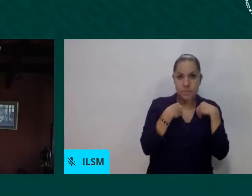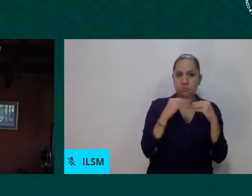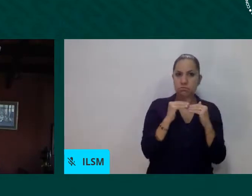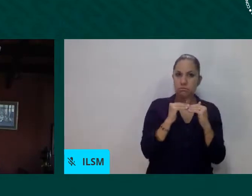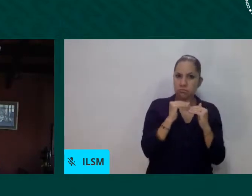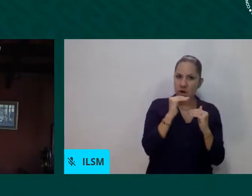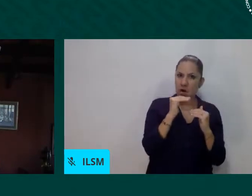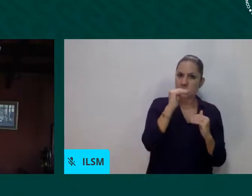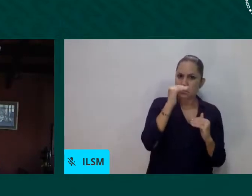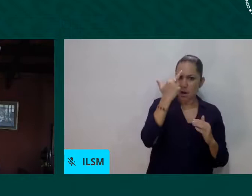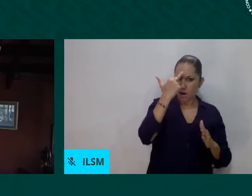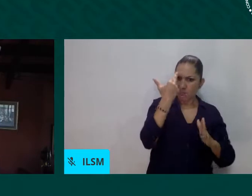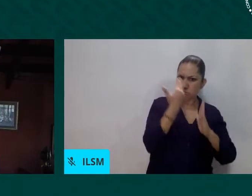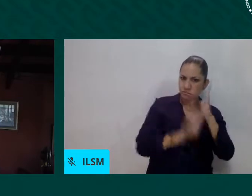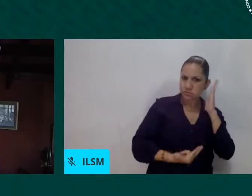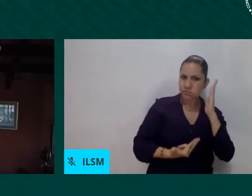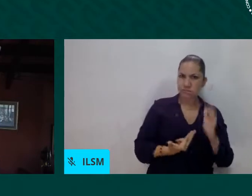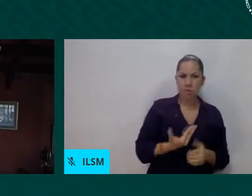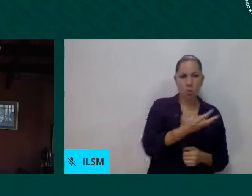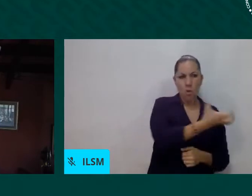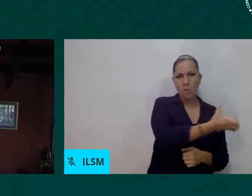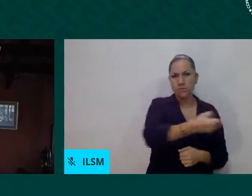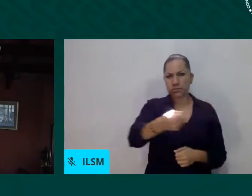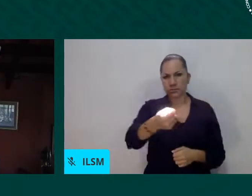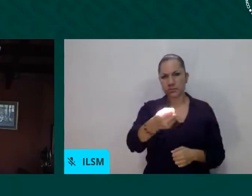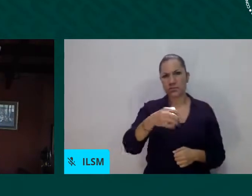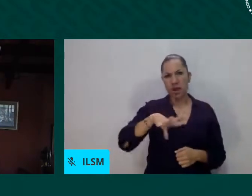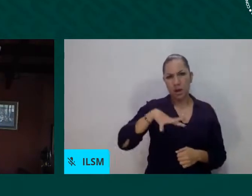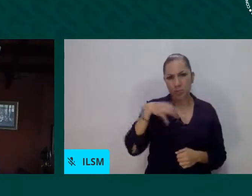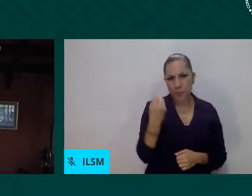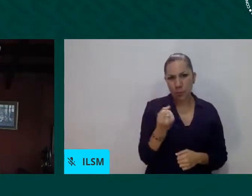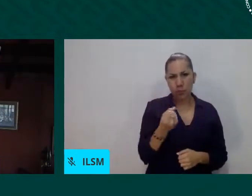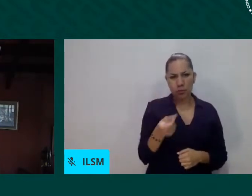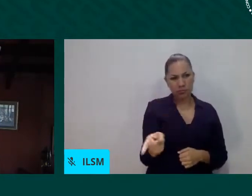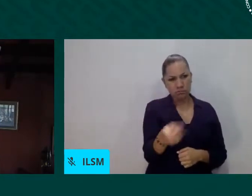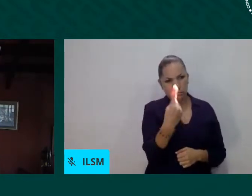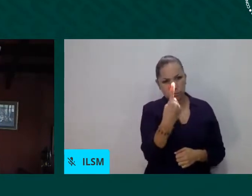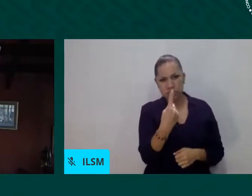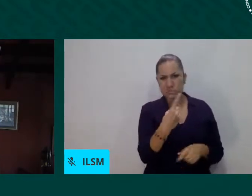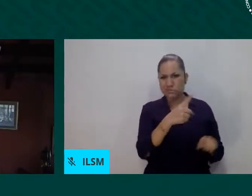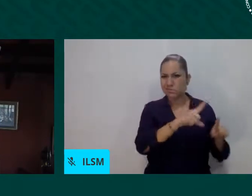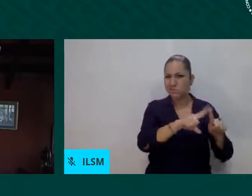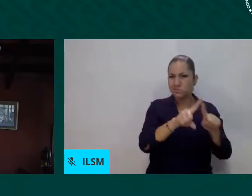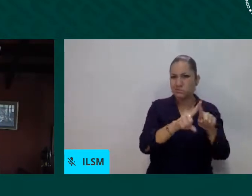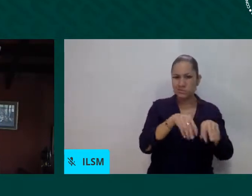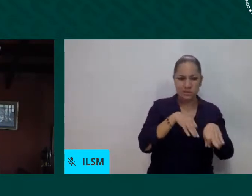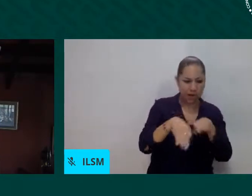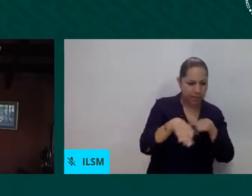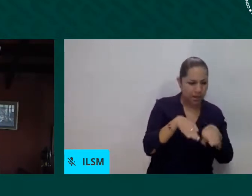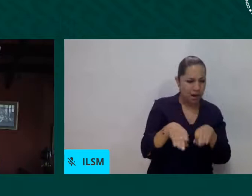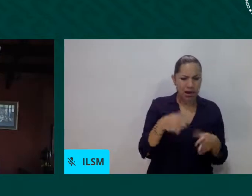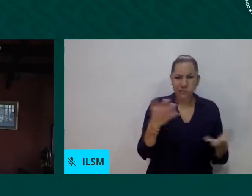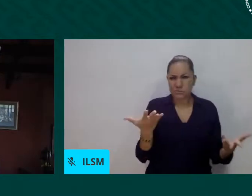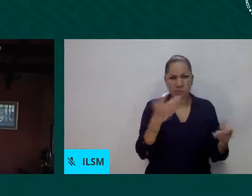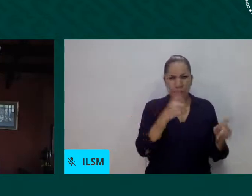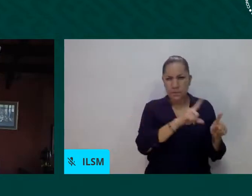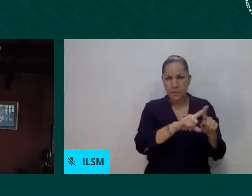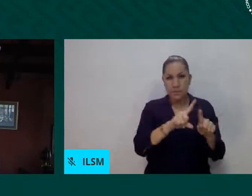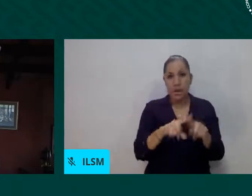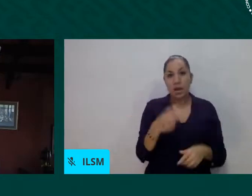Y estos efectos negativos, uno debe contraponer otros efectos altamente positivos, que es la gran